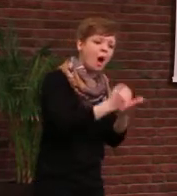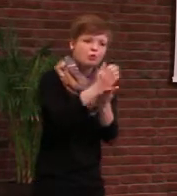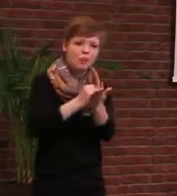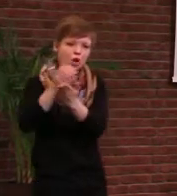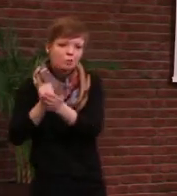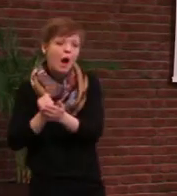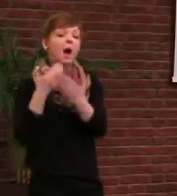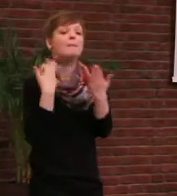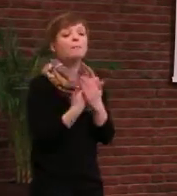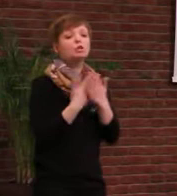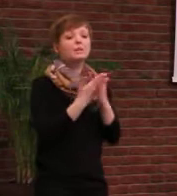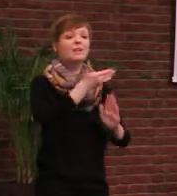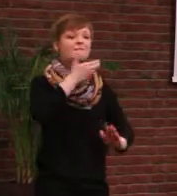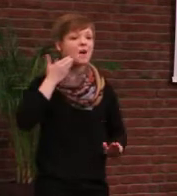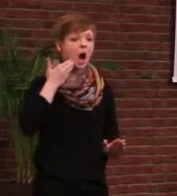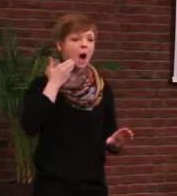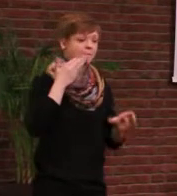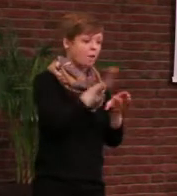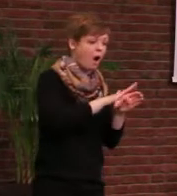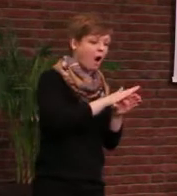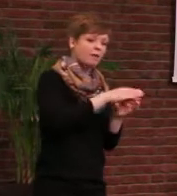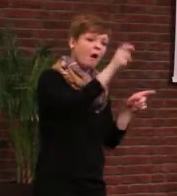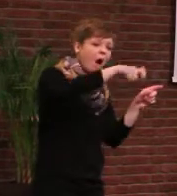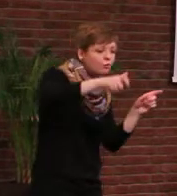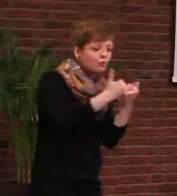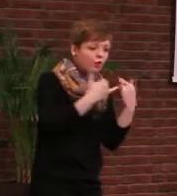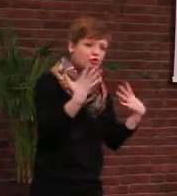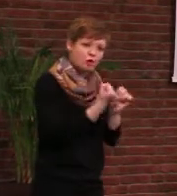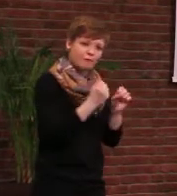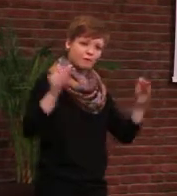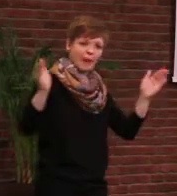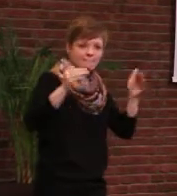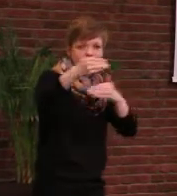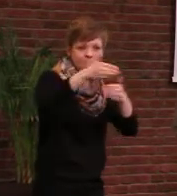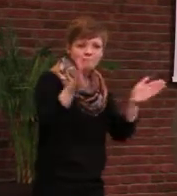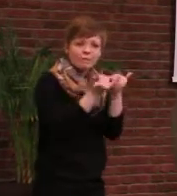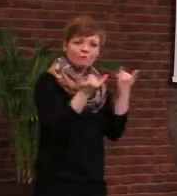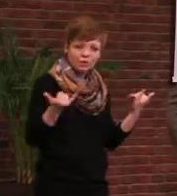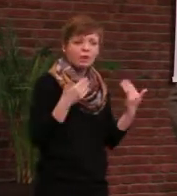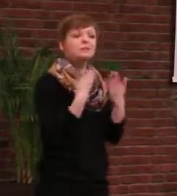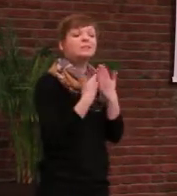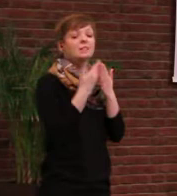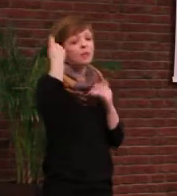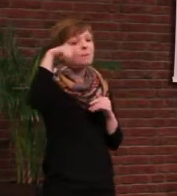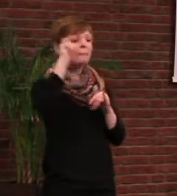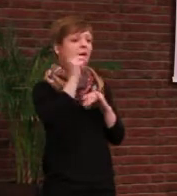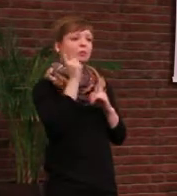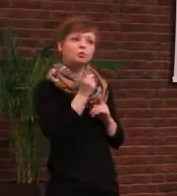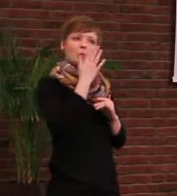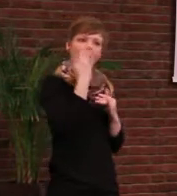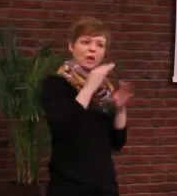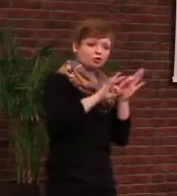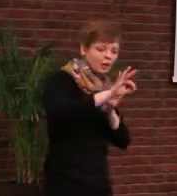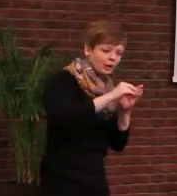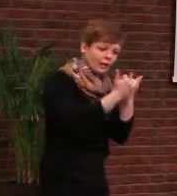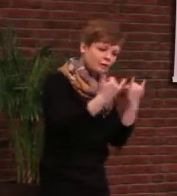Wärmebereich tatsächlich Substantielles passiert. Aber ich glaube, Berlin ist überfordert, wenn eine Strategie hier aufgezogen werden sollte, die darauf